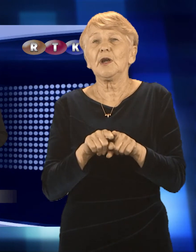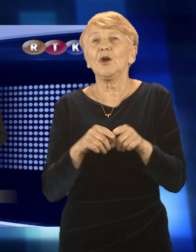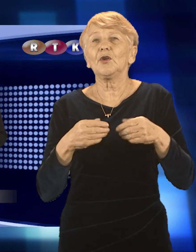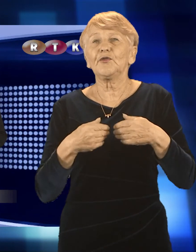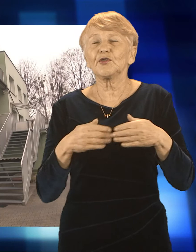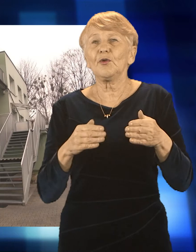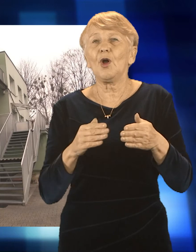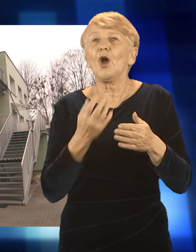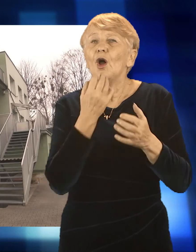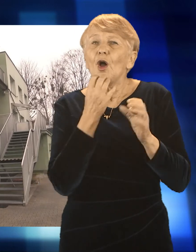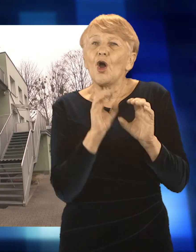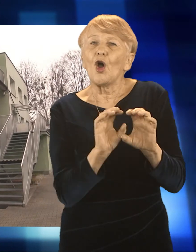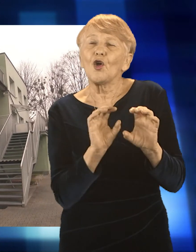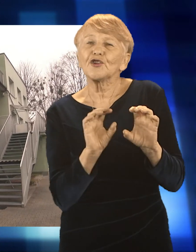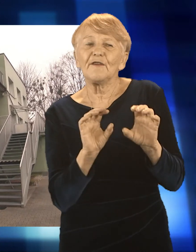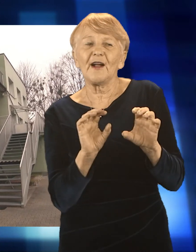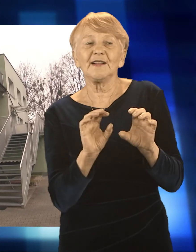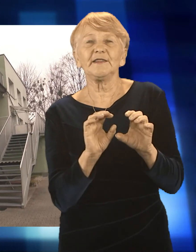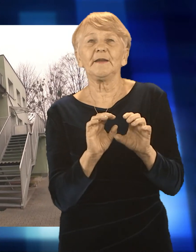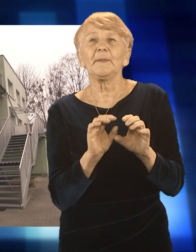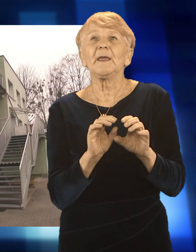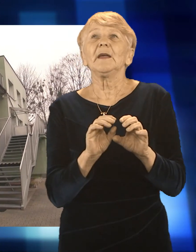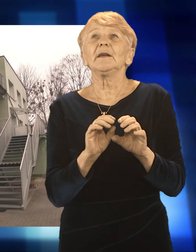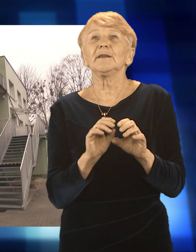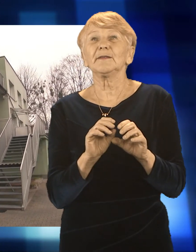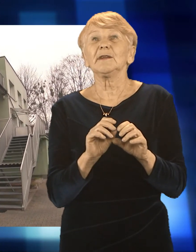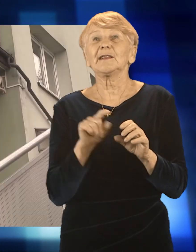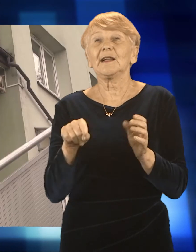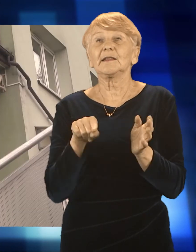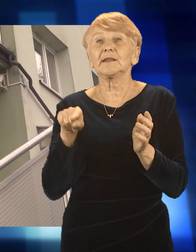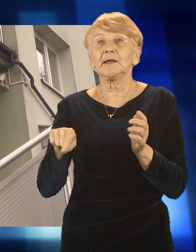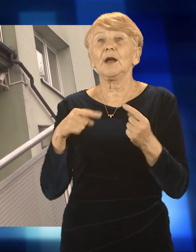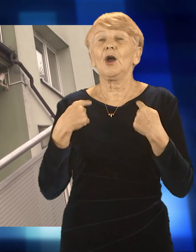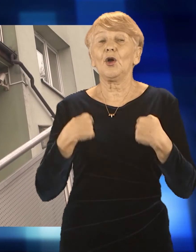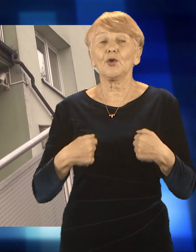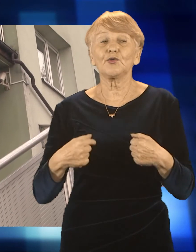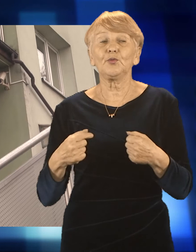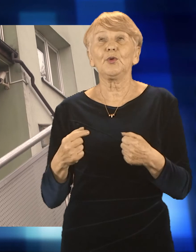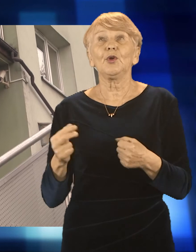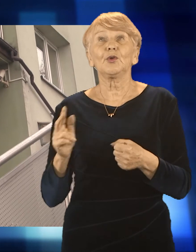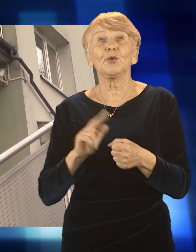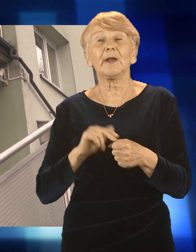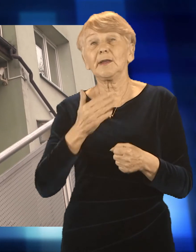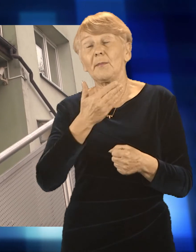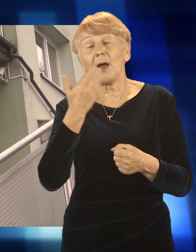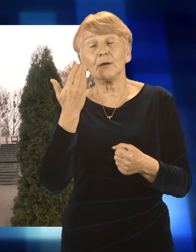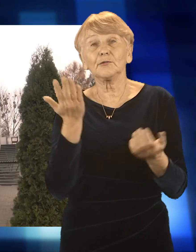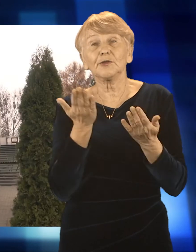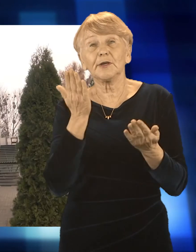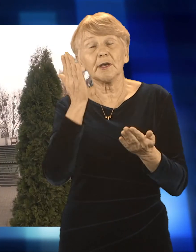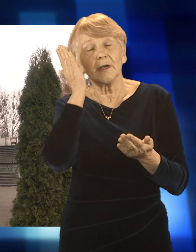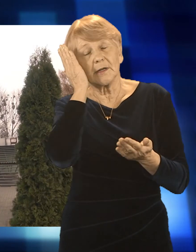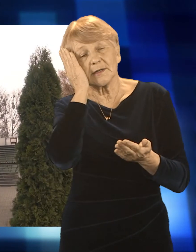dla bezdomnych. Sezon jesienno-zimowy to dla osób bez dachu nad głową bardzo trudny czas. Ośrodek Pomocy Społecznej w Raciborzu